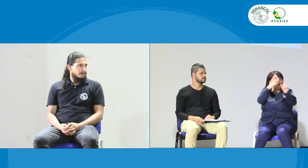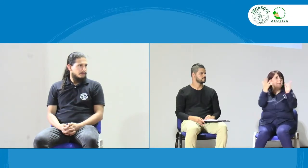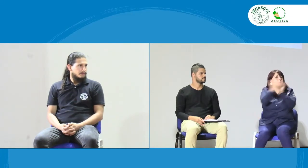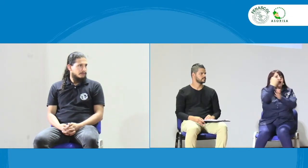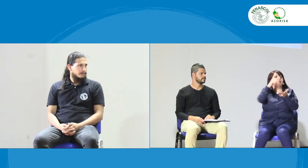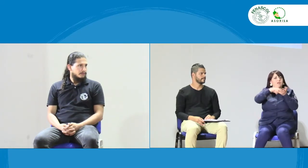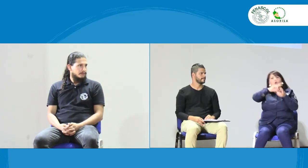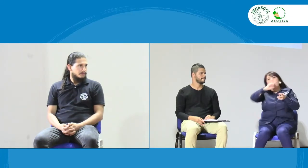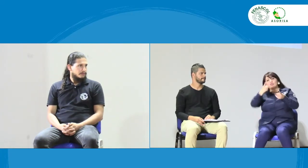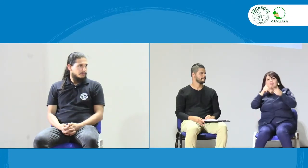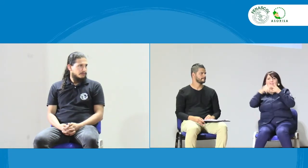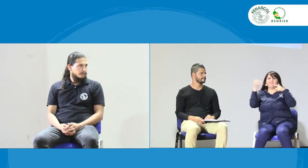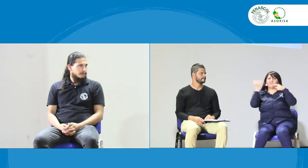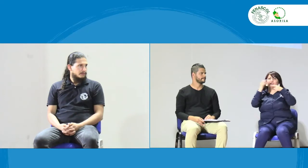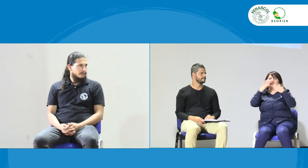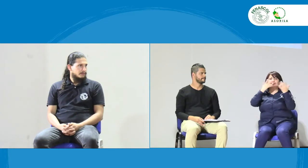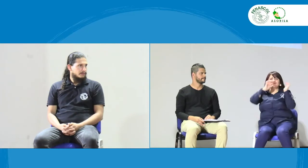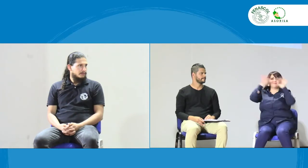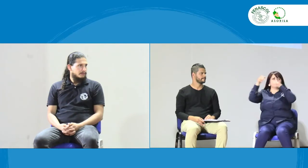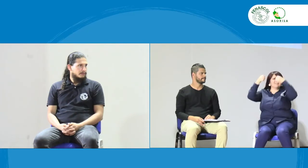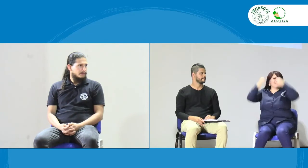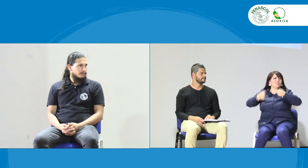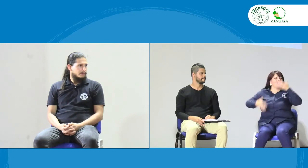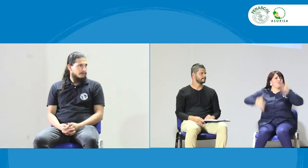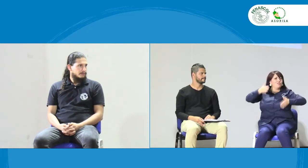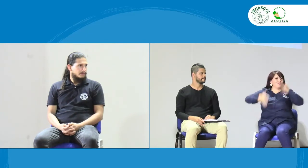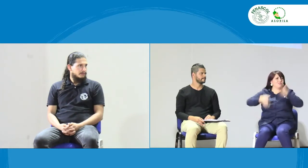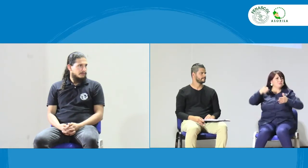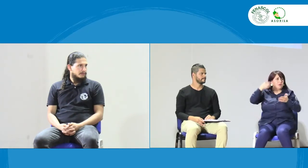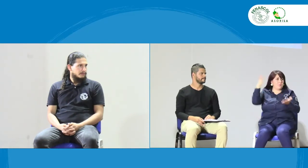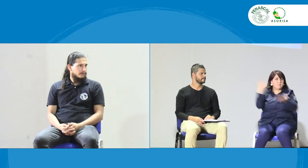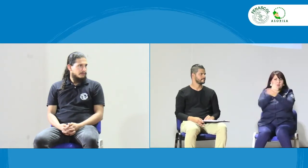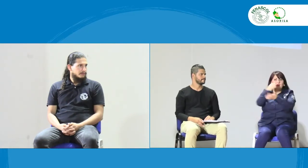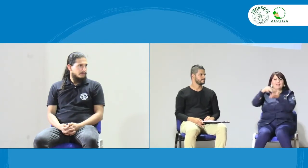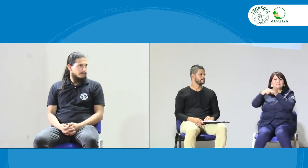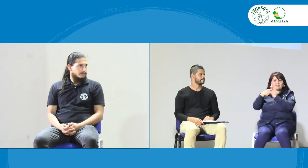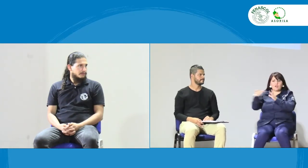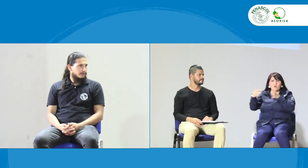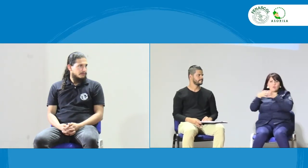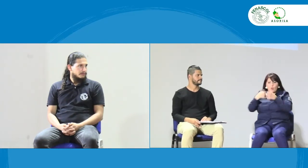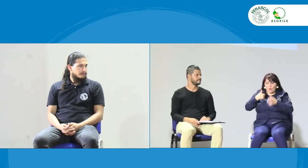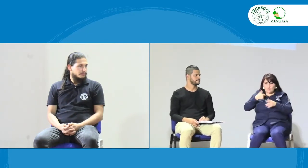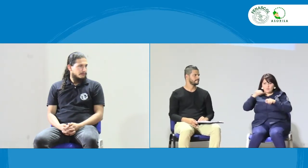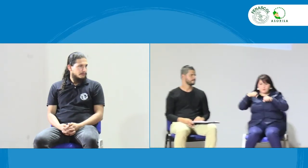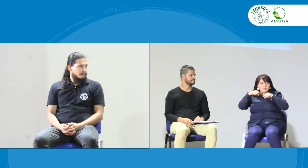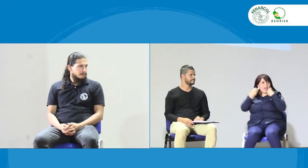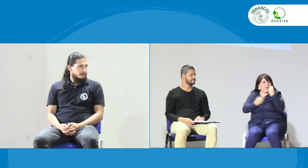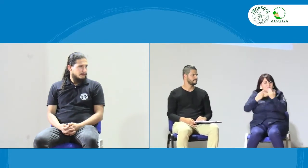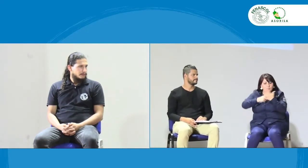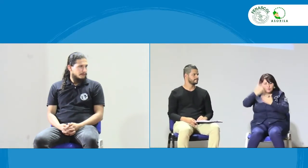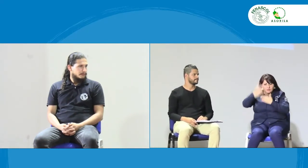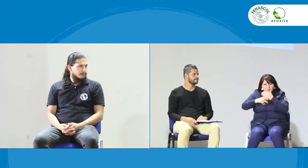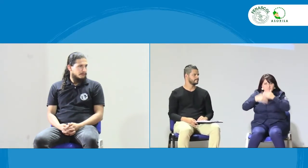y logró incidir en este programa. También hubo un foro de robótica.